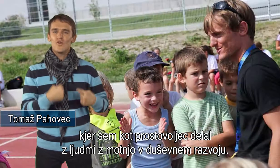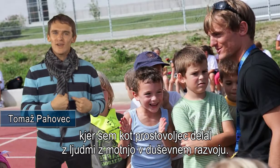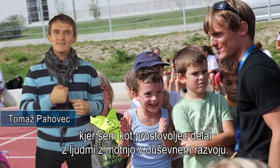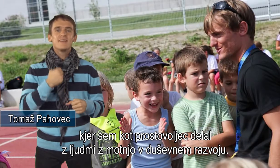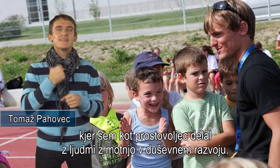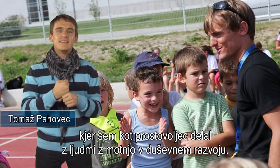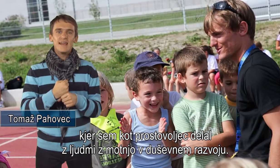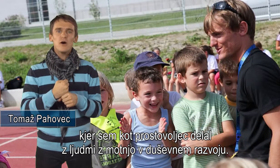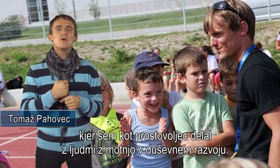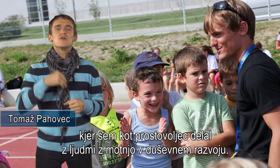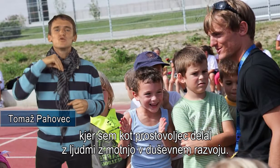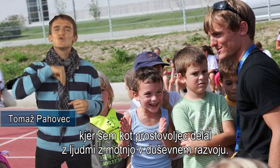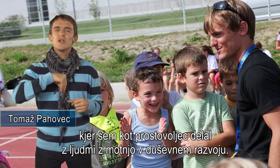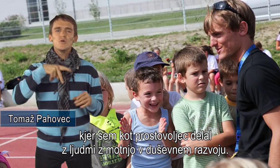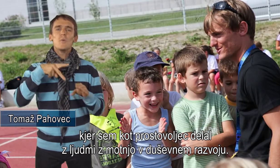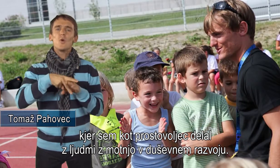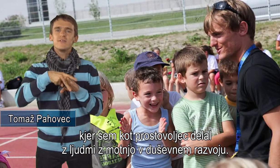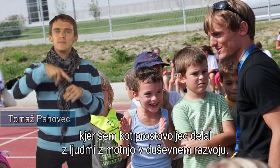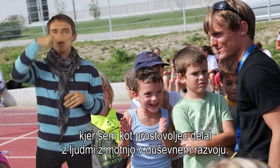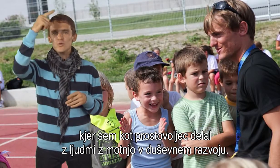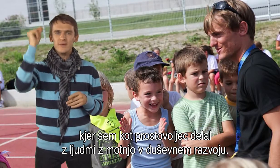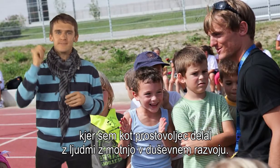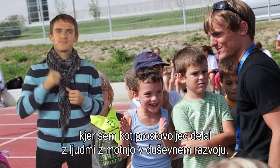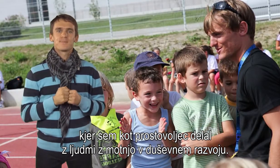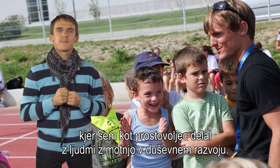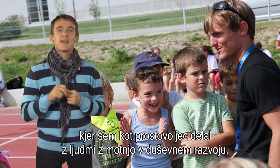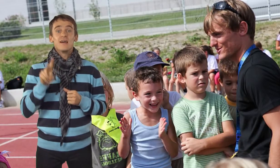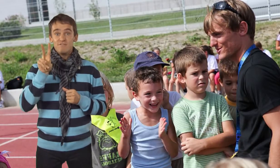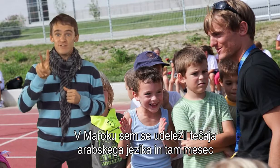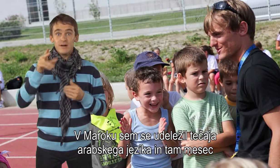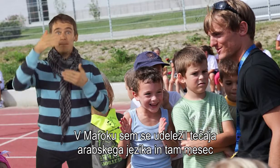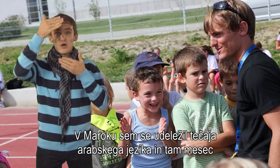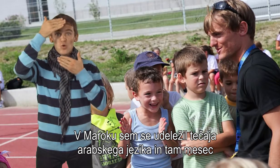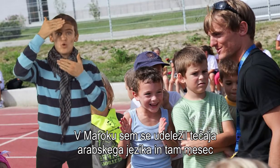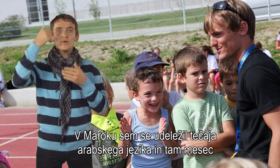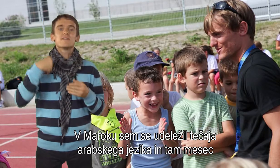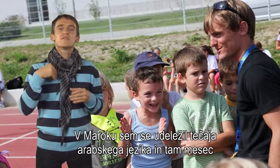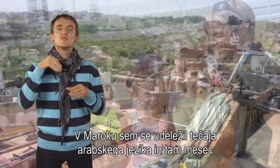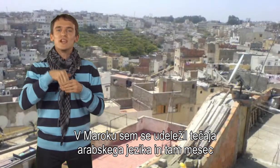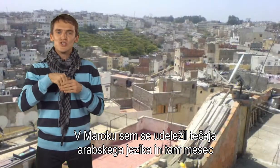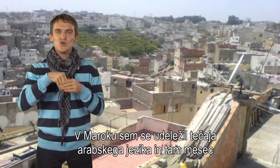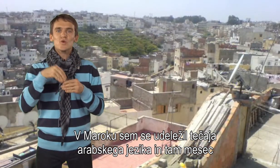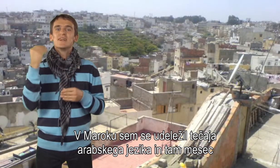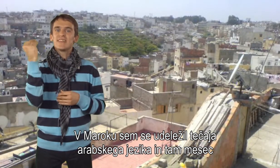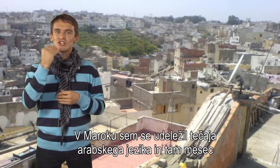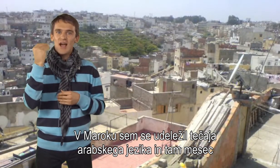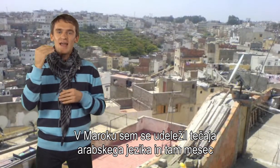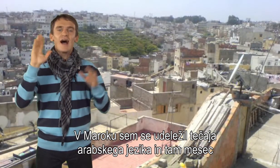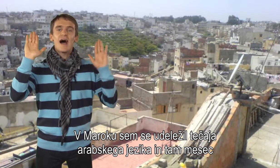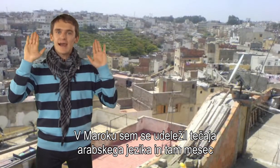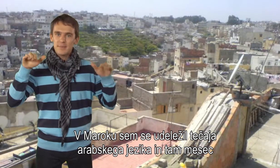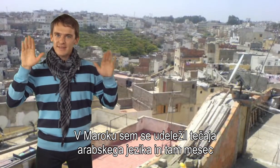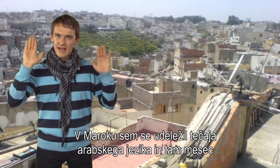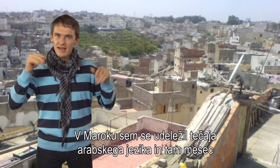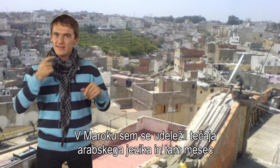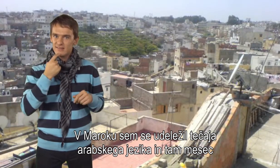prostovolec delal z duševno motnimi ljudmi. V Maroku sem se vdeležil tečaja